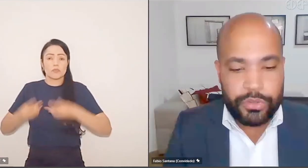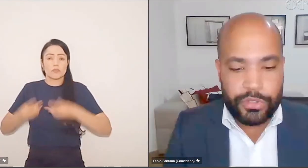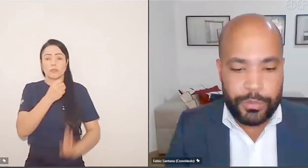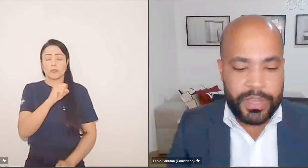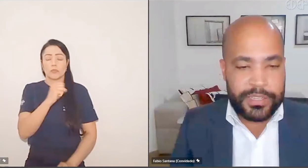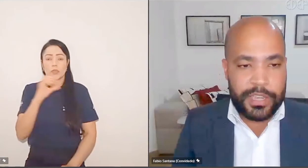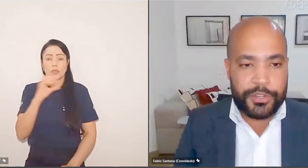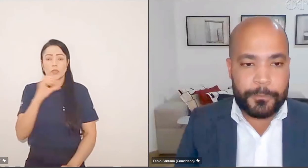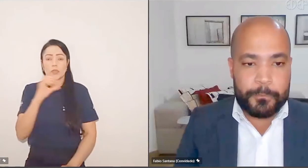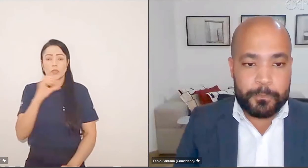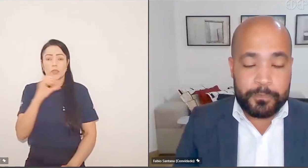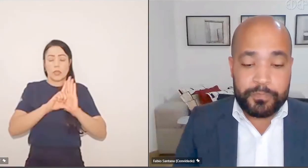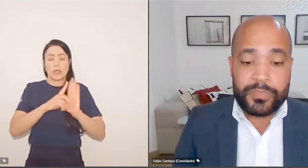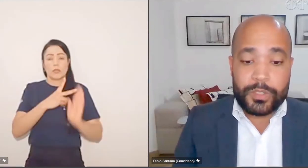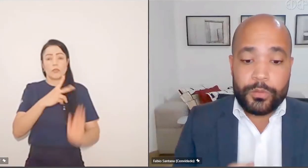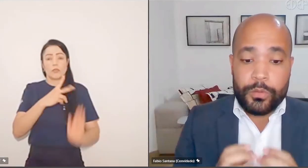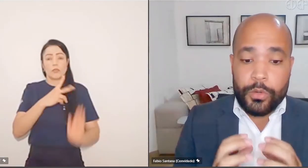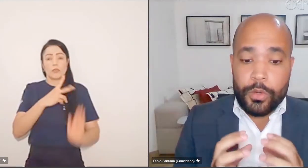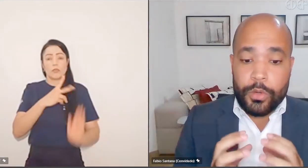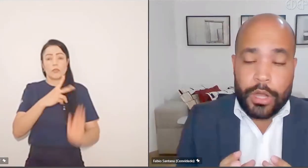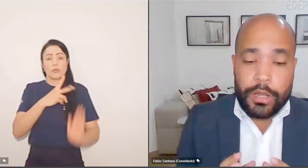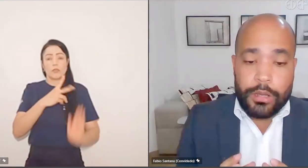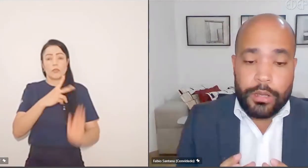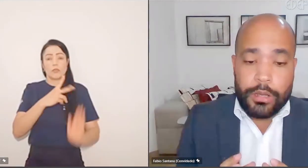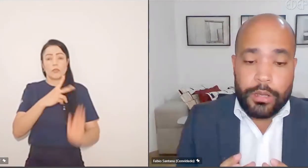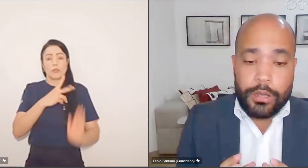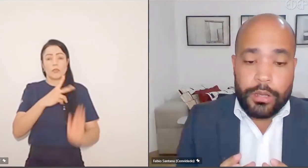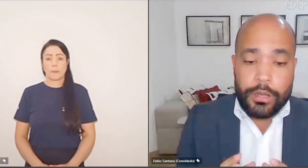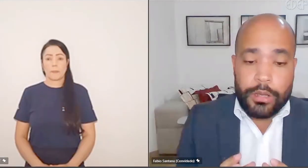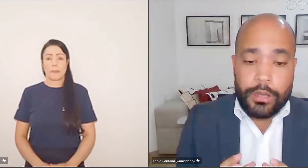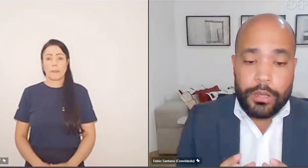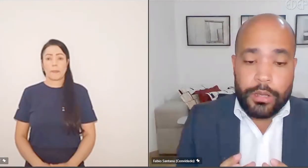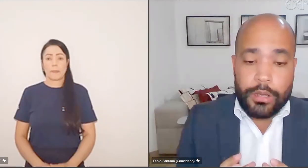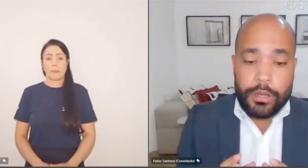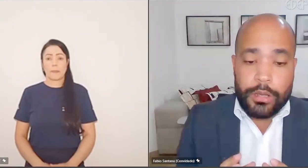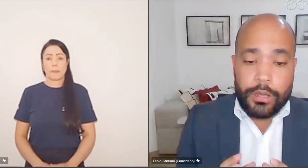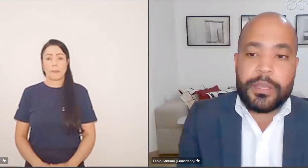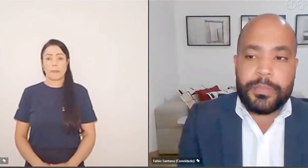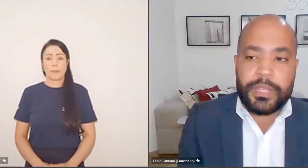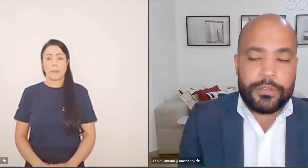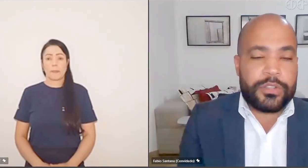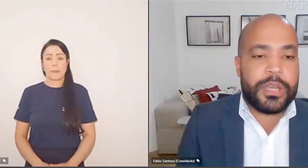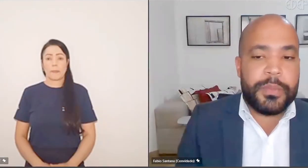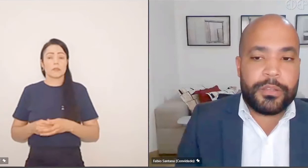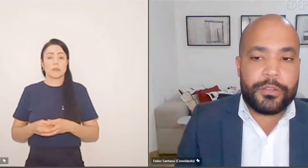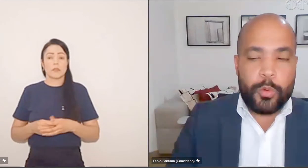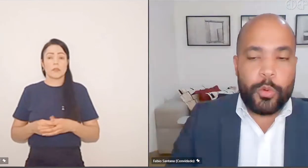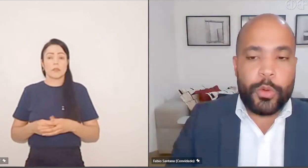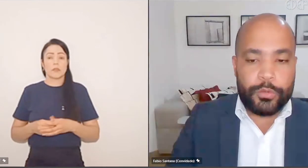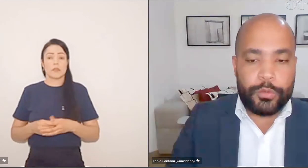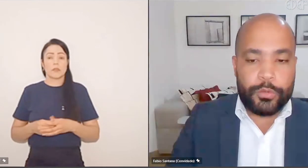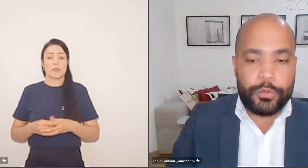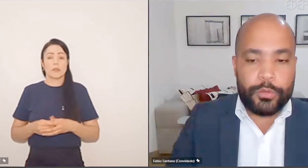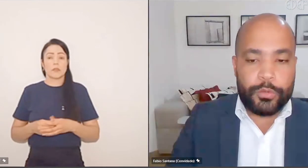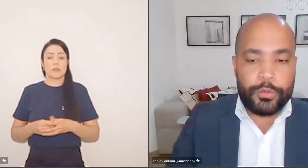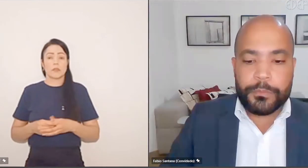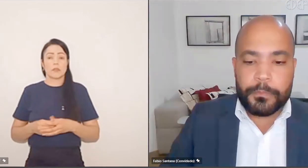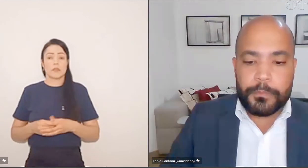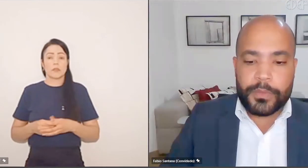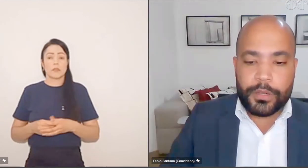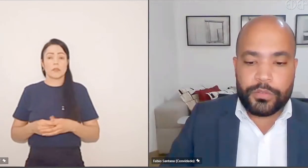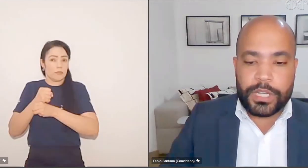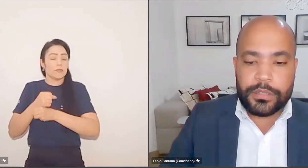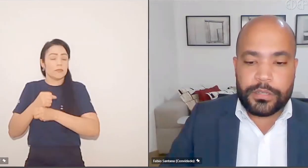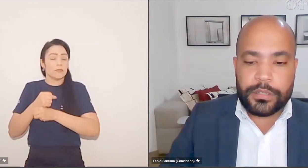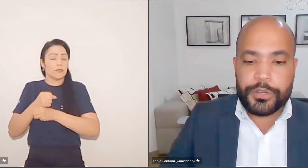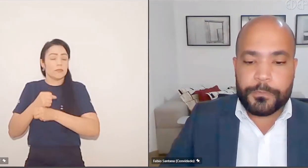do Decreto-Lei 200, de 67. Então, ele se torna um ordenador de despesas. Se torna um ordenador de despesas, tem que ter três orçamentos. E o enunciado vem nesse